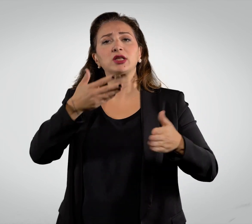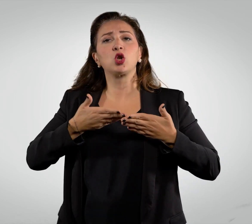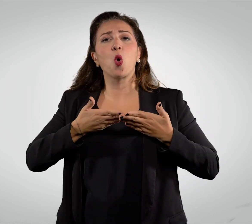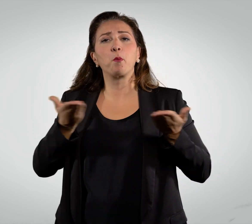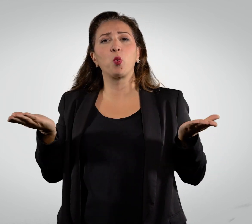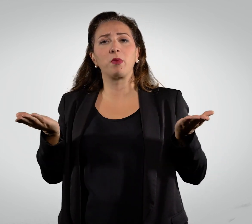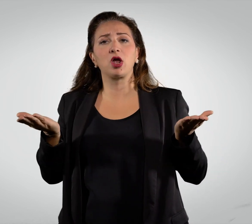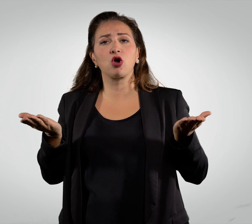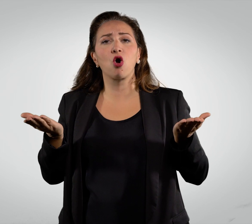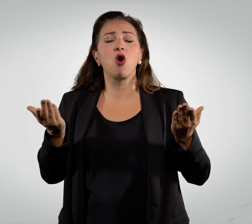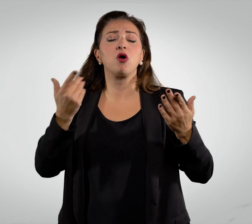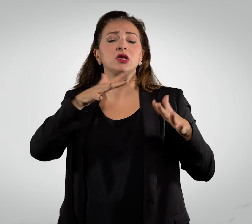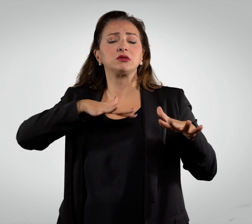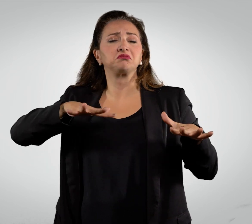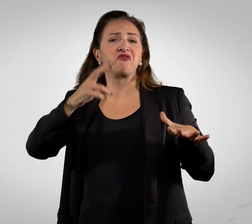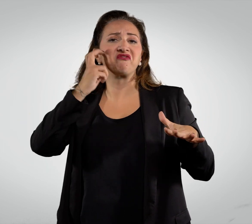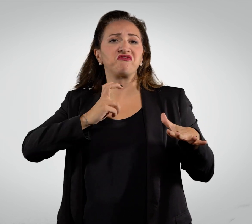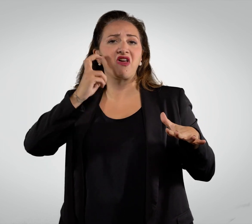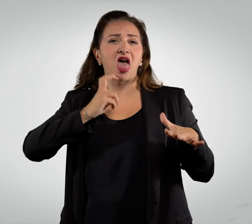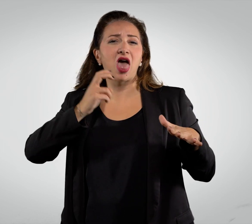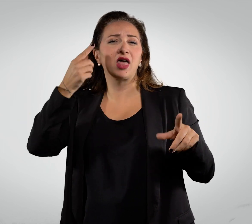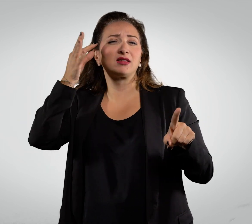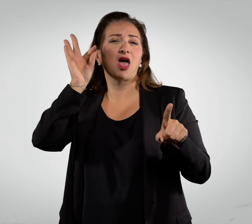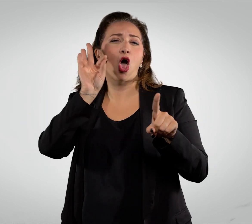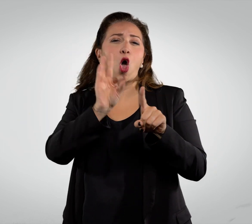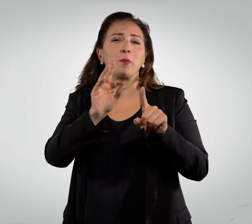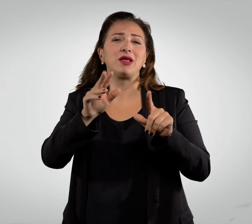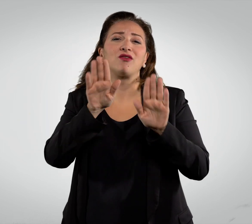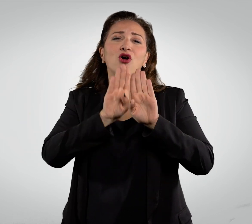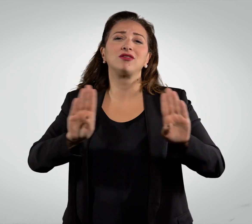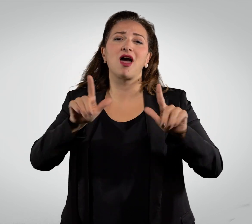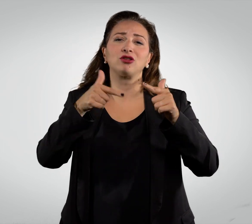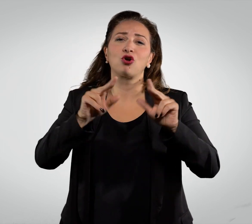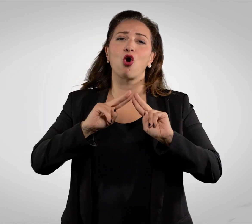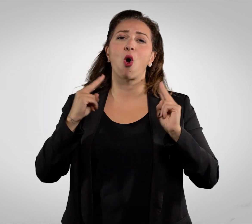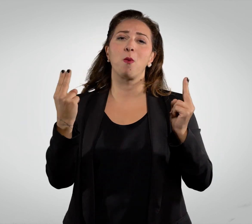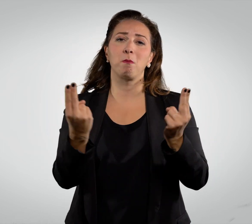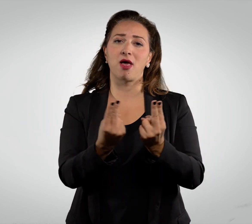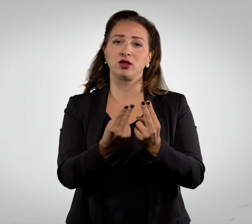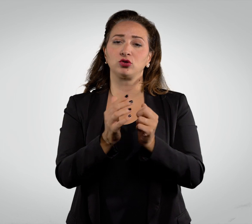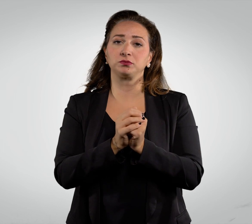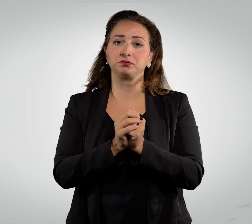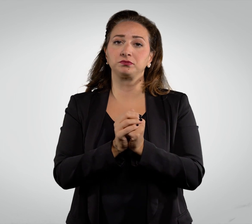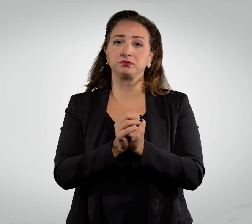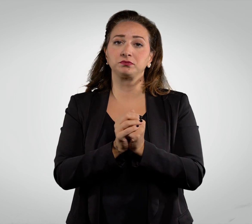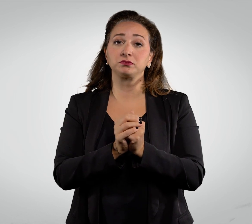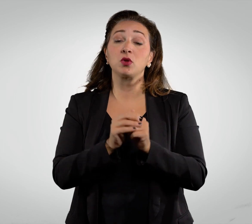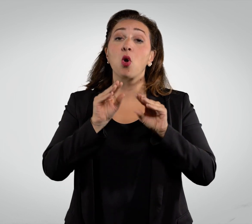ampio spazio verde pensato a completamento ambientale del teatro con i suoi 570 posti tra